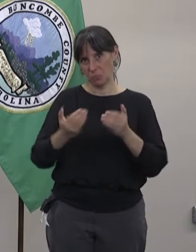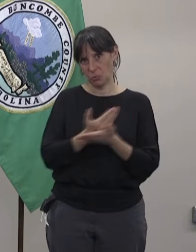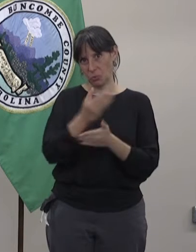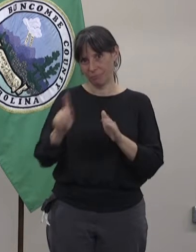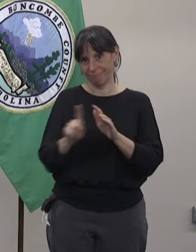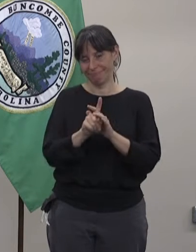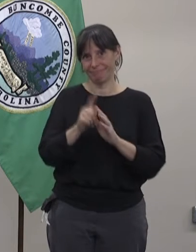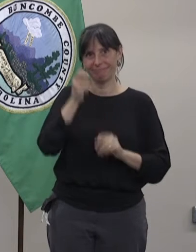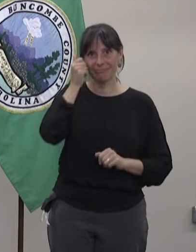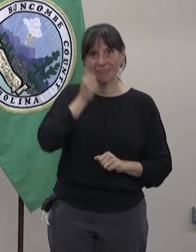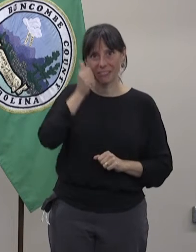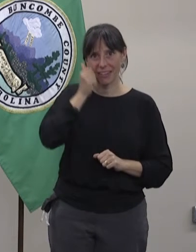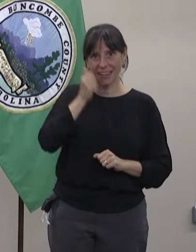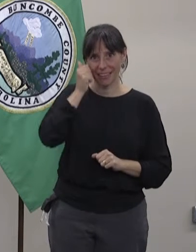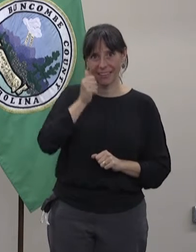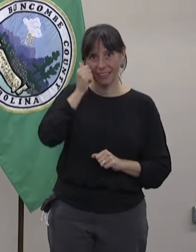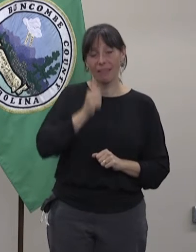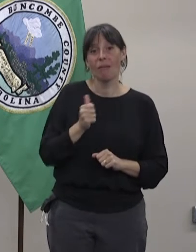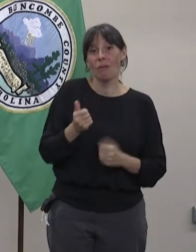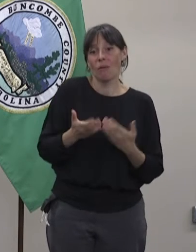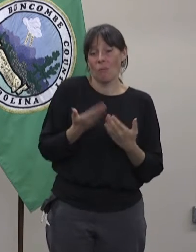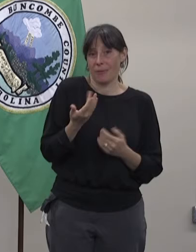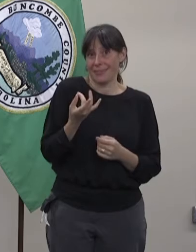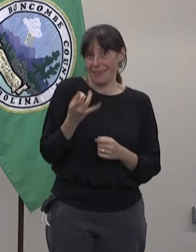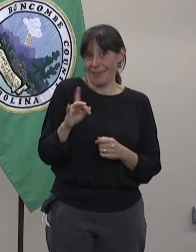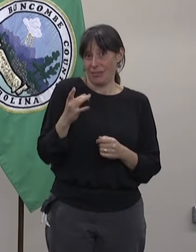20 casos al día en nuestra comunidad.